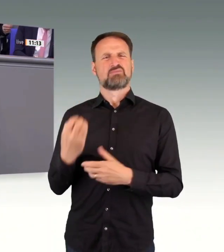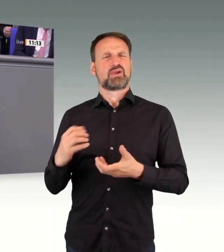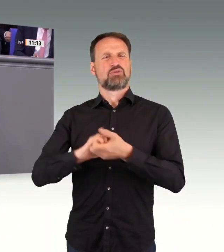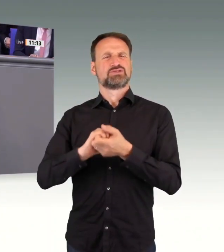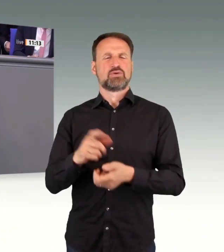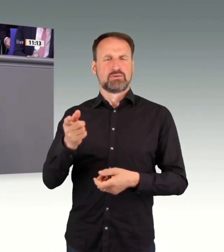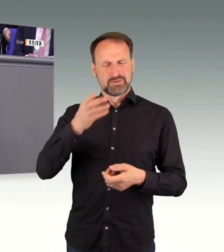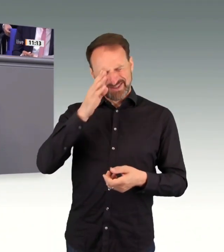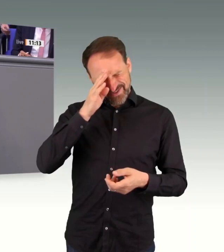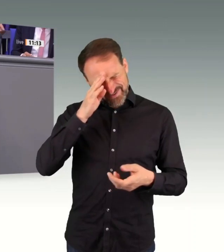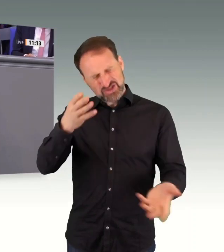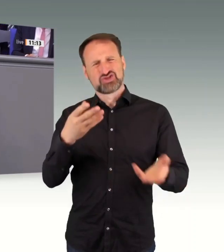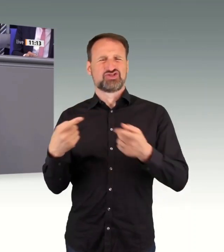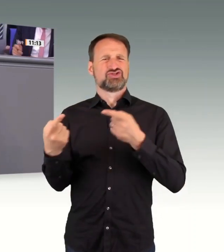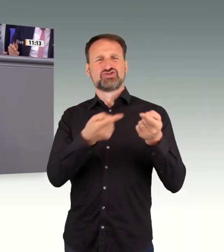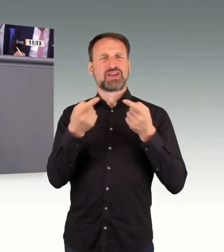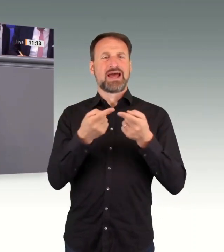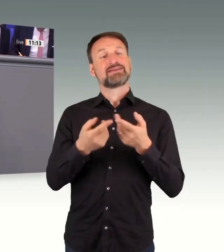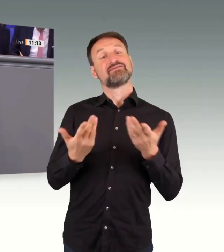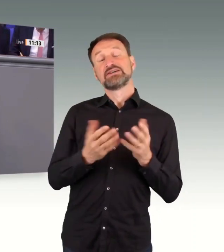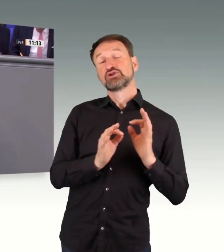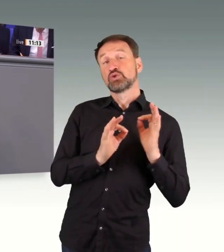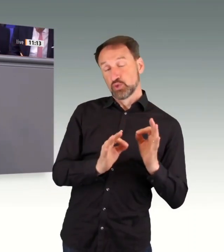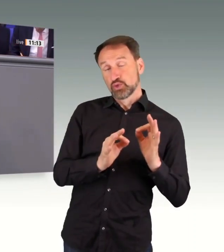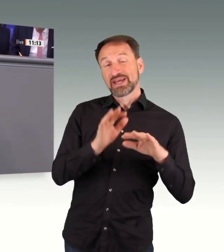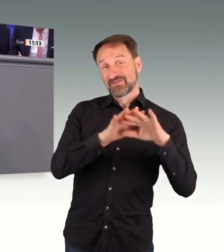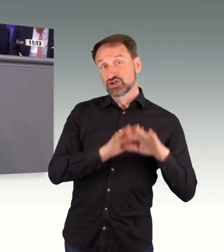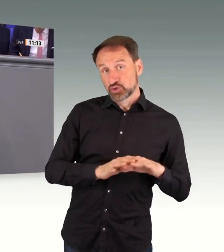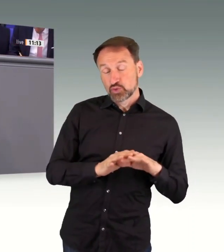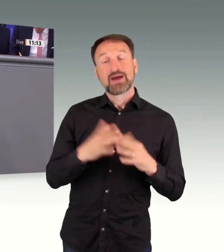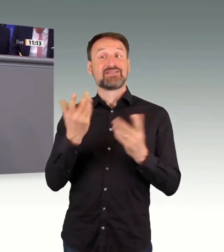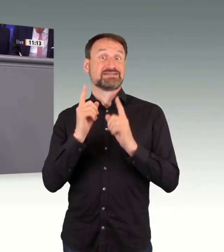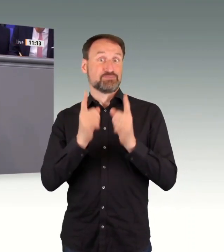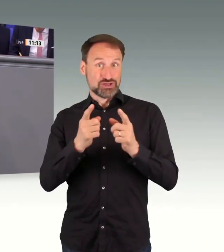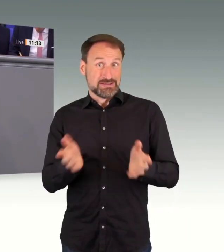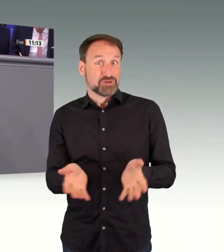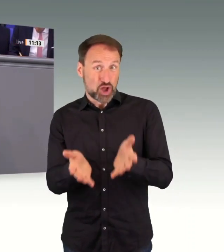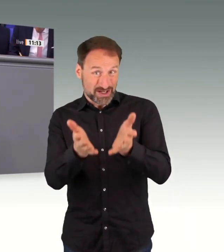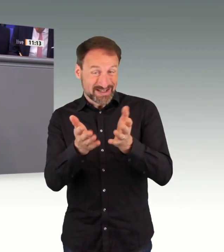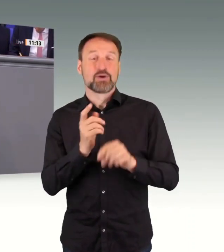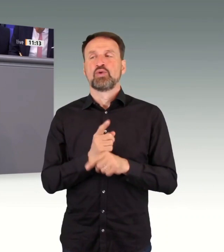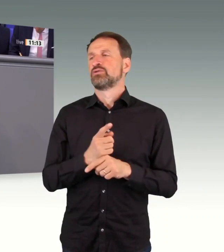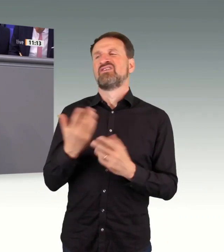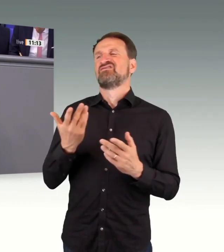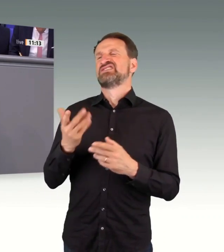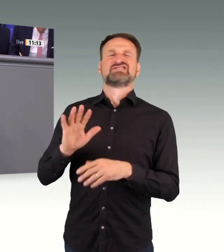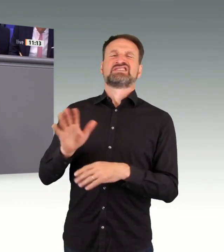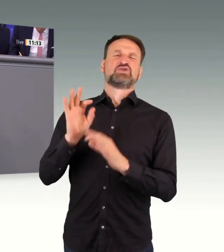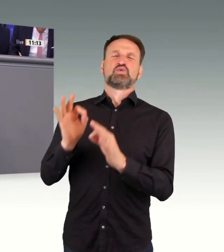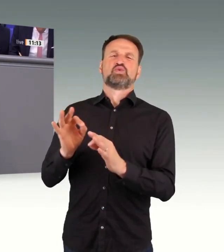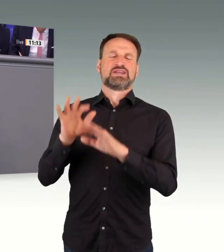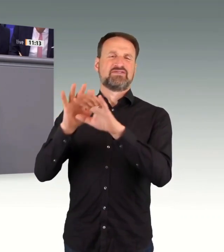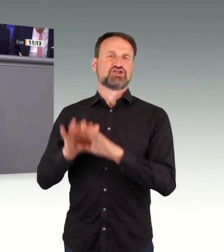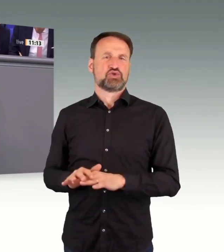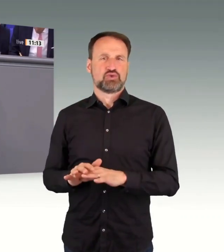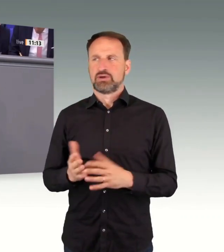beschleunigende Infrastruktur und was weniger gute Infrastruktur ist. Und das, meine Damen und Herren, ist für mich absolut unverständlich.